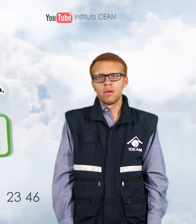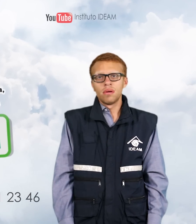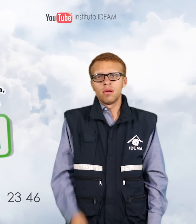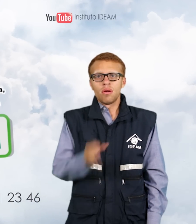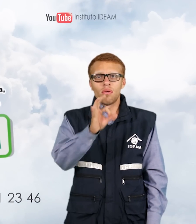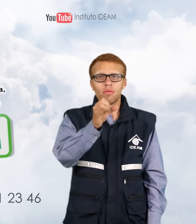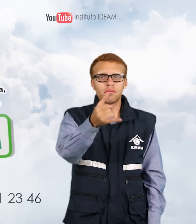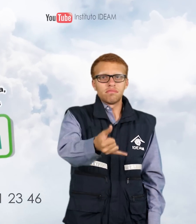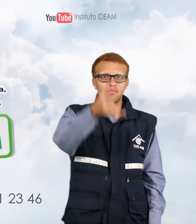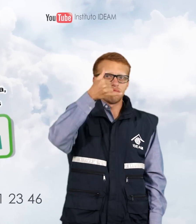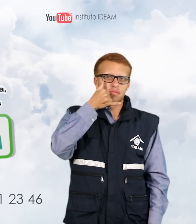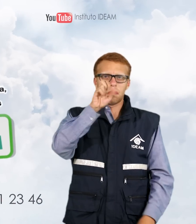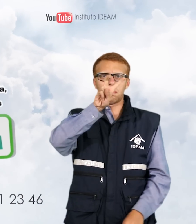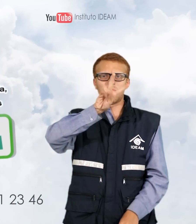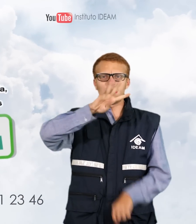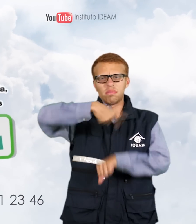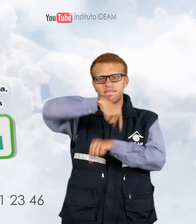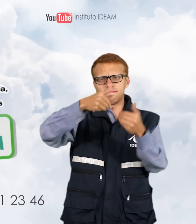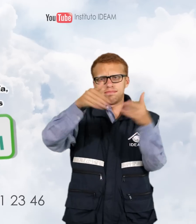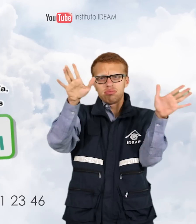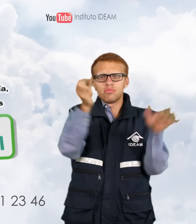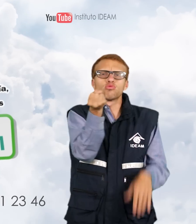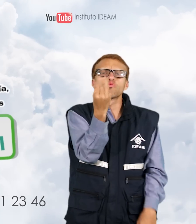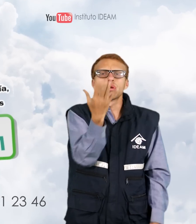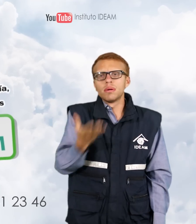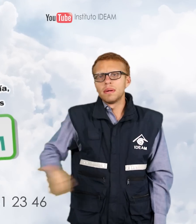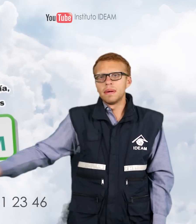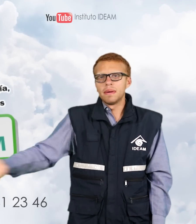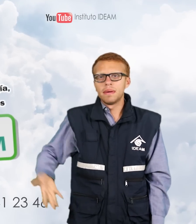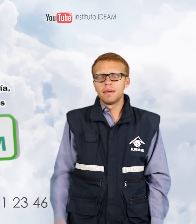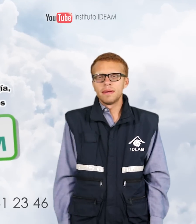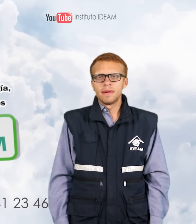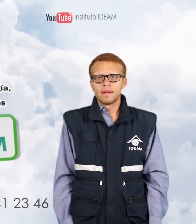o que se comuniquen las 24 horas a los teléfonos que aparecen en pantalla.